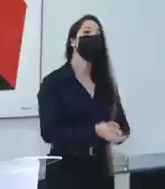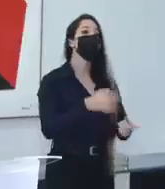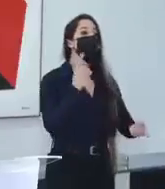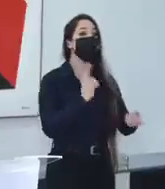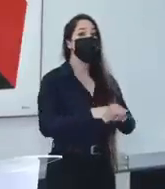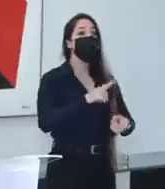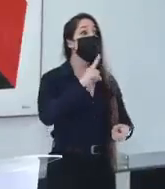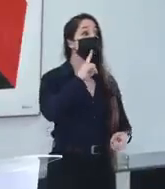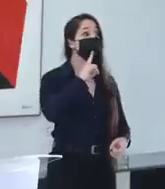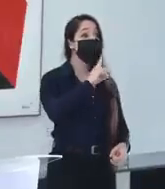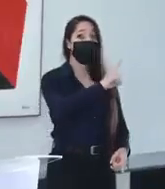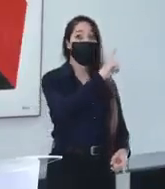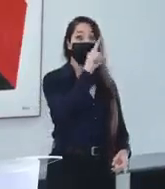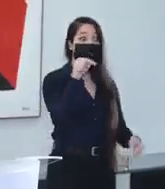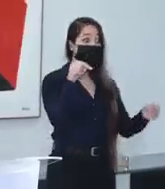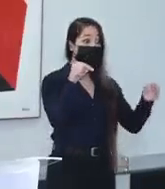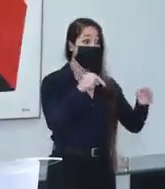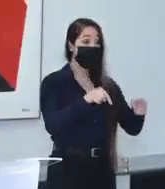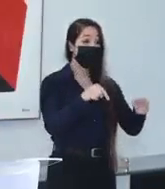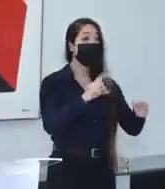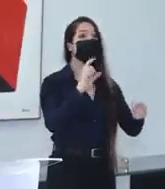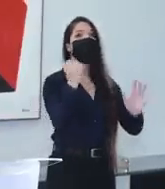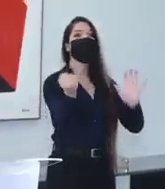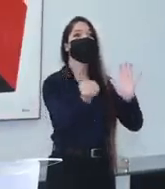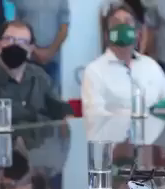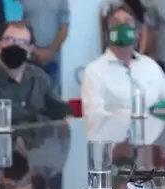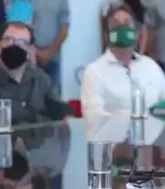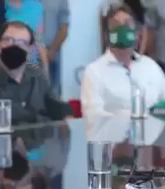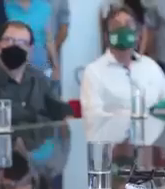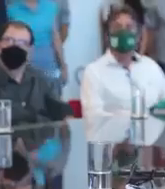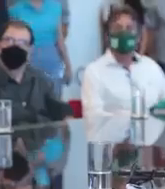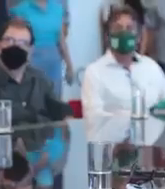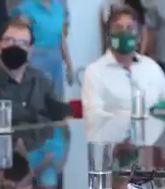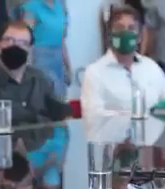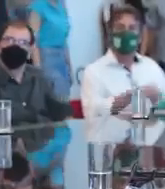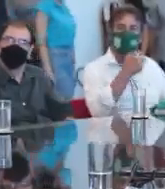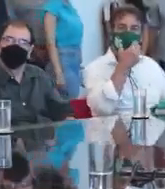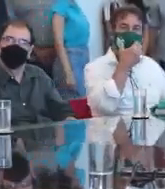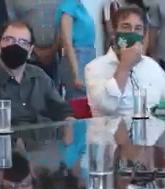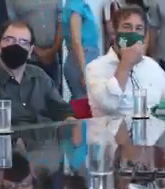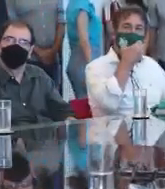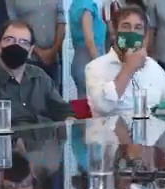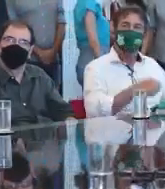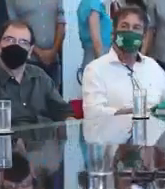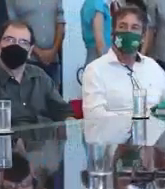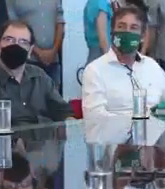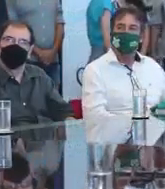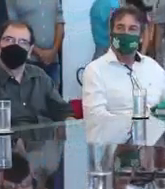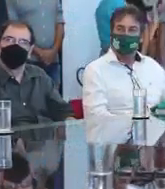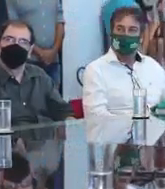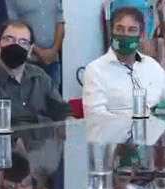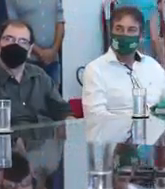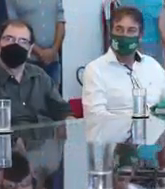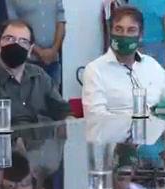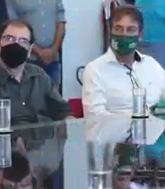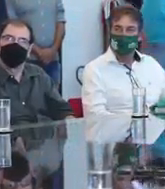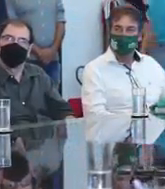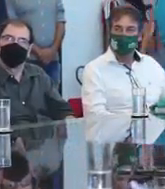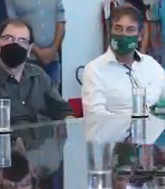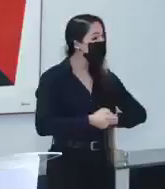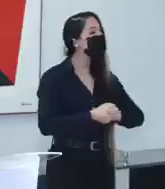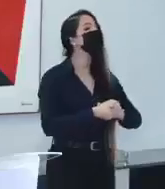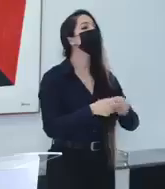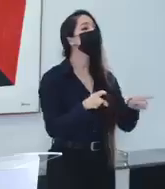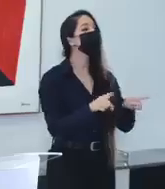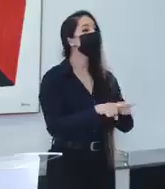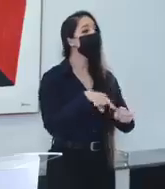Esse dia vai ficar na história que marca uma nova vida do nosso Berlandes Fortes e para